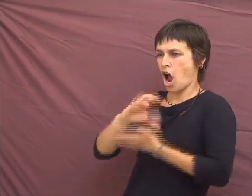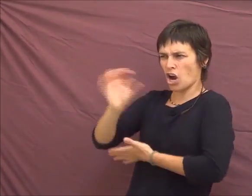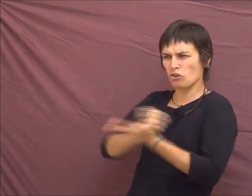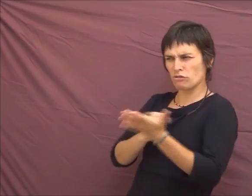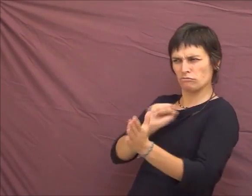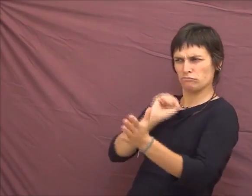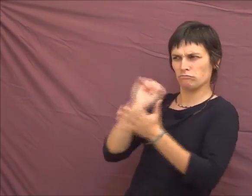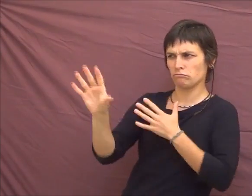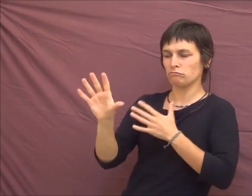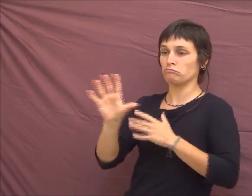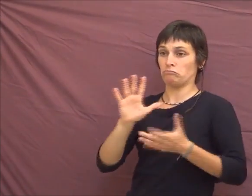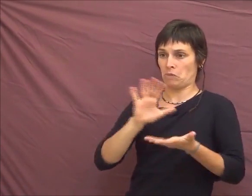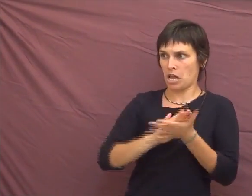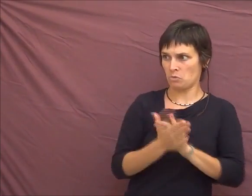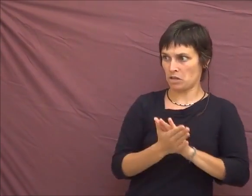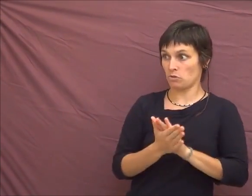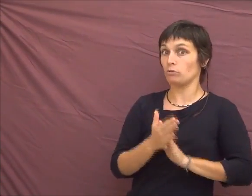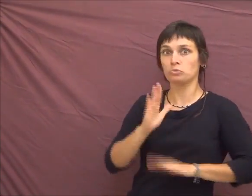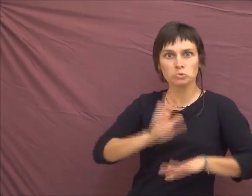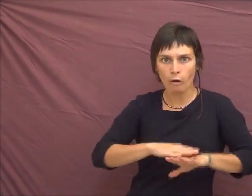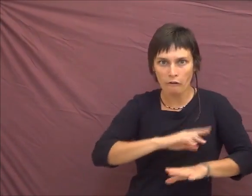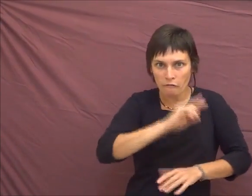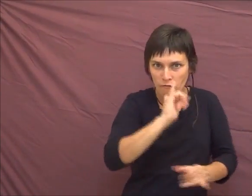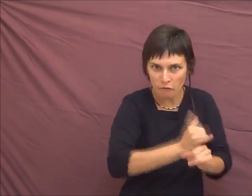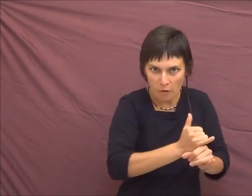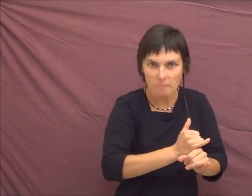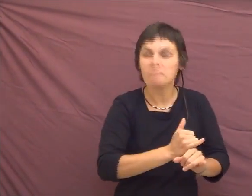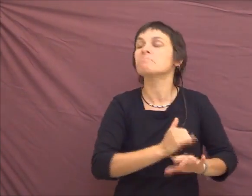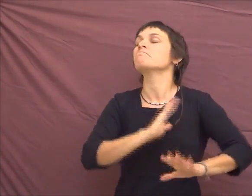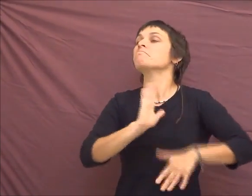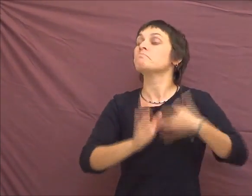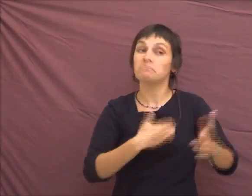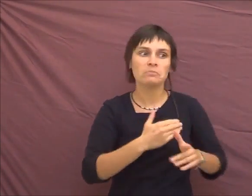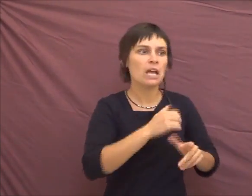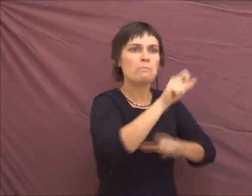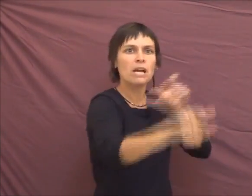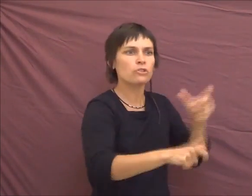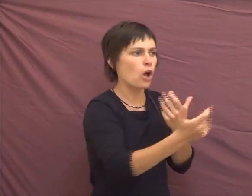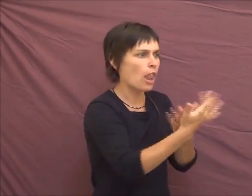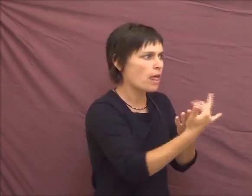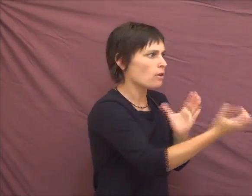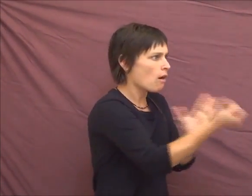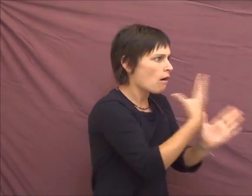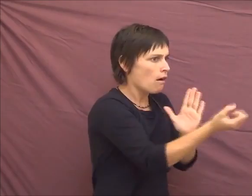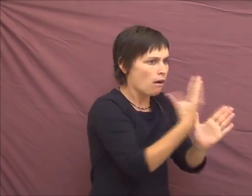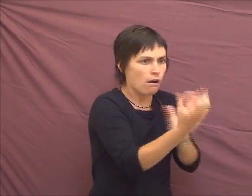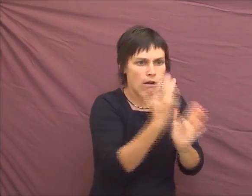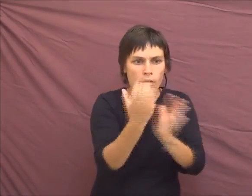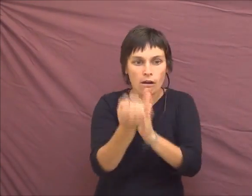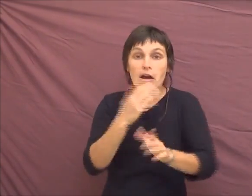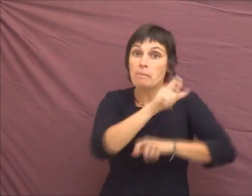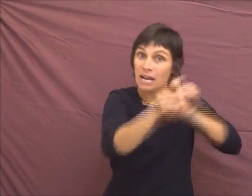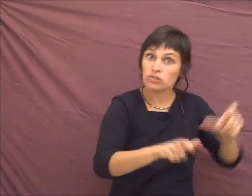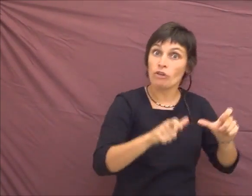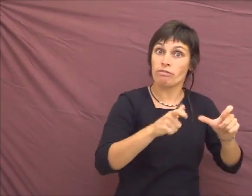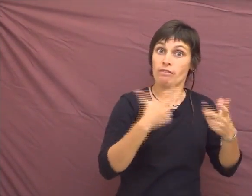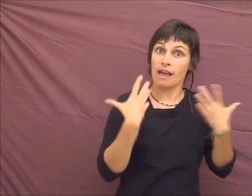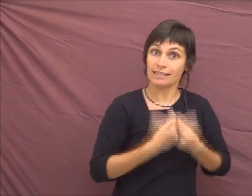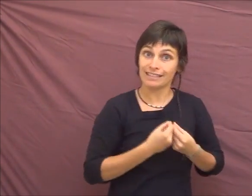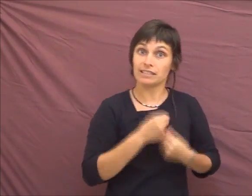association. Et en fait, elle bluffe complètement, mais sauf qu'elle reçoit des centaines et des centaines de lettres, et plein